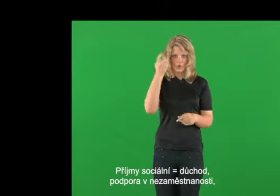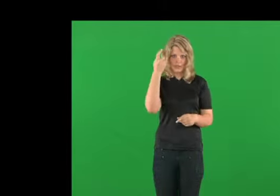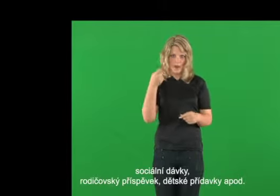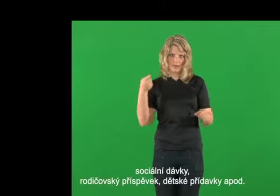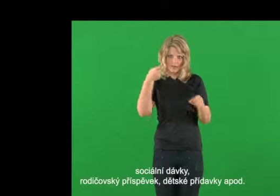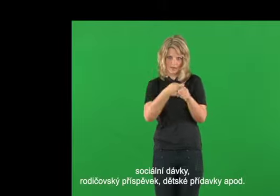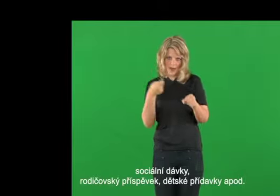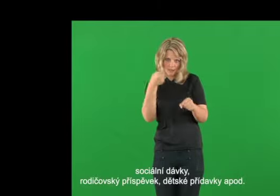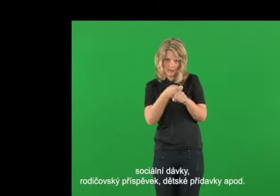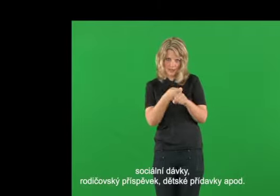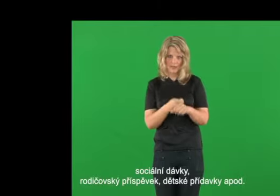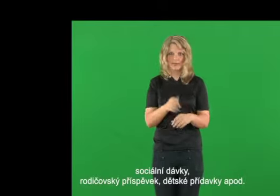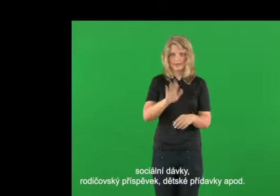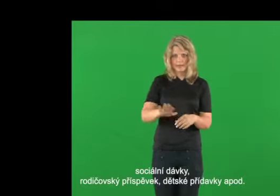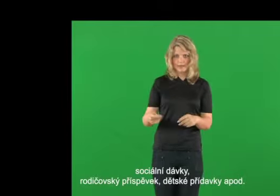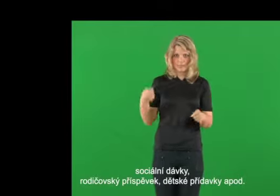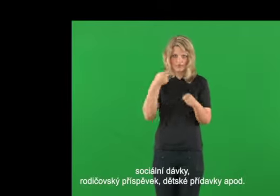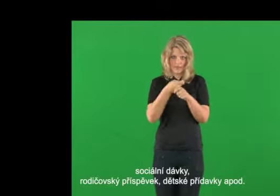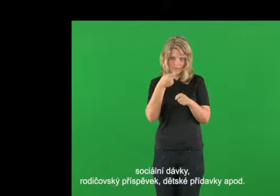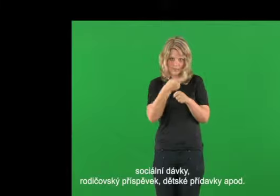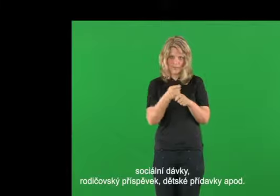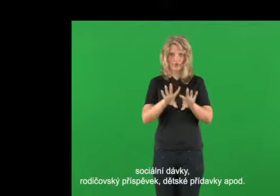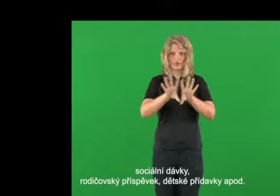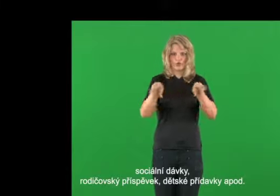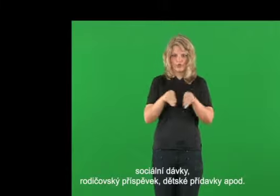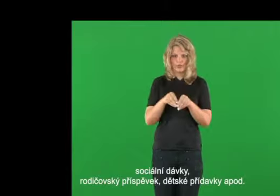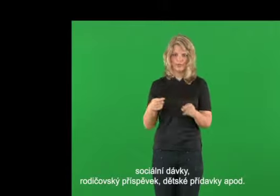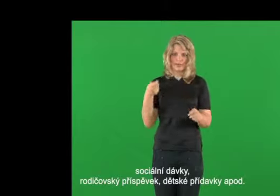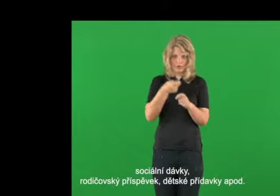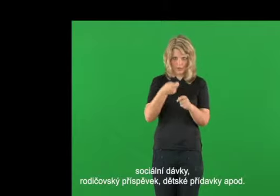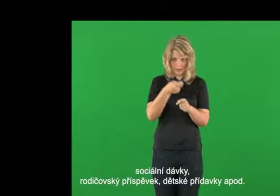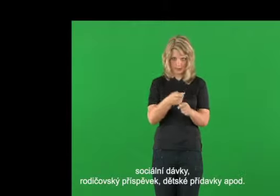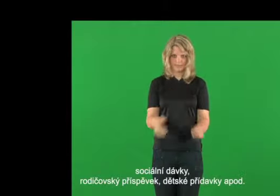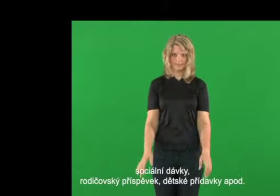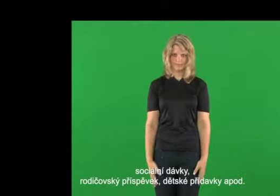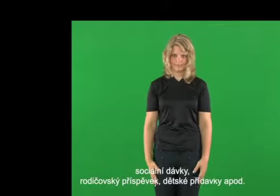sociální dávky, rodičovských přispěvek, dětské přídávky a podobně.